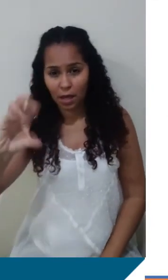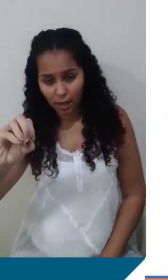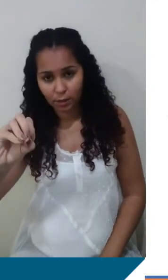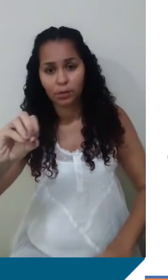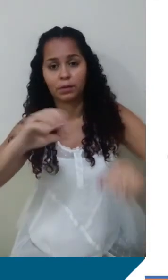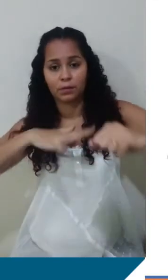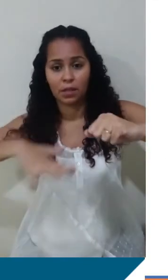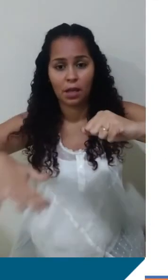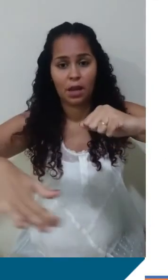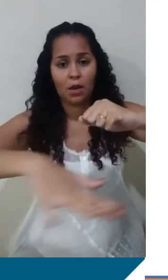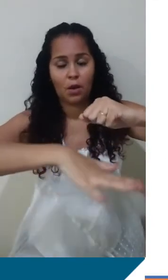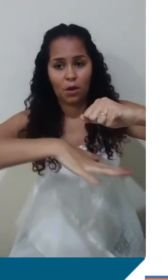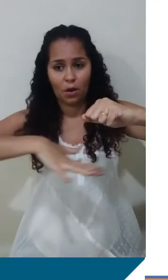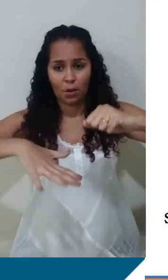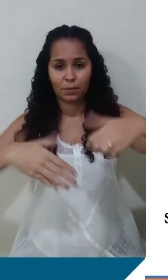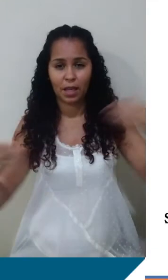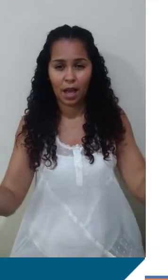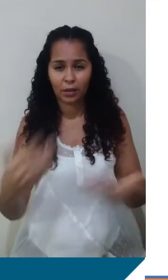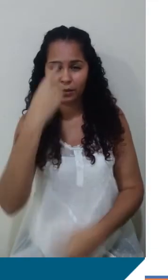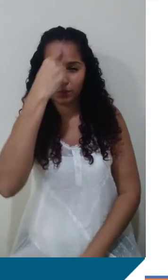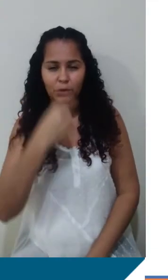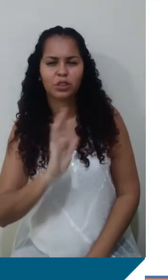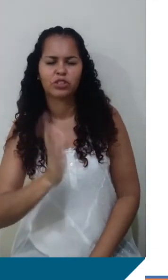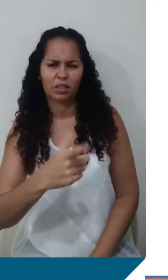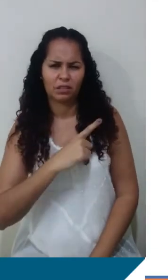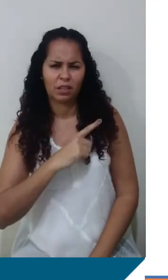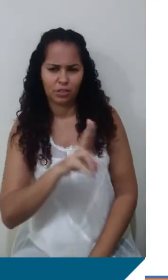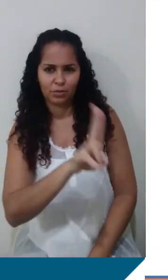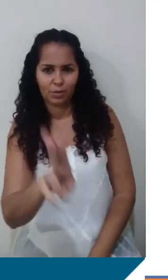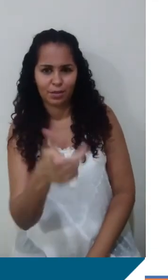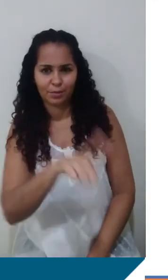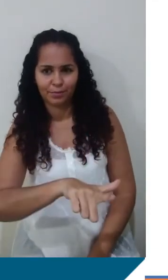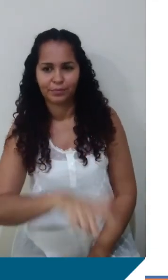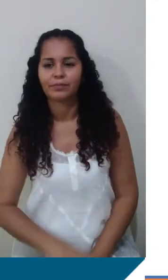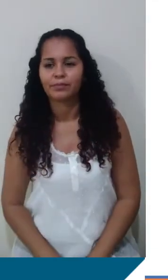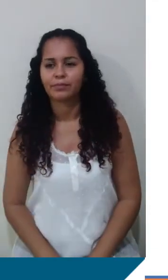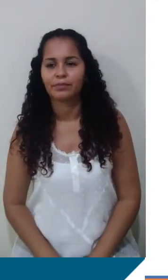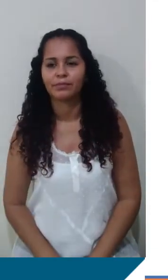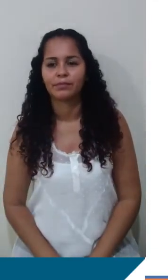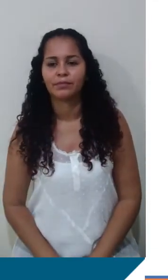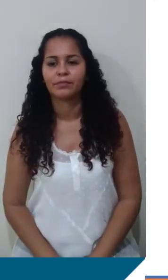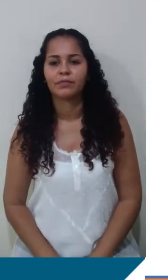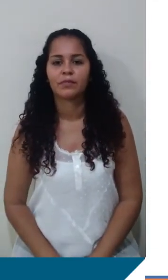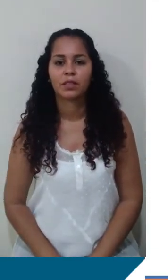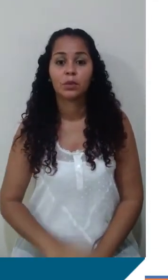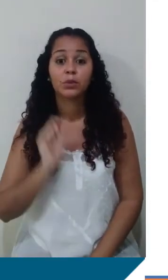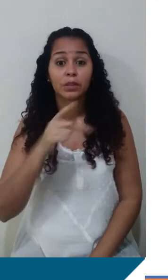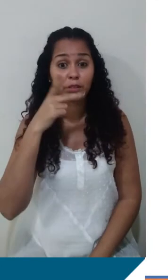E aí, vamos aqui para uma figura que a gente já tem. Aqui. O que a gente acabou de falar na lei das órbitas,